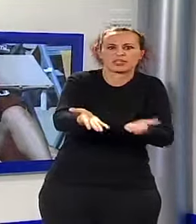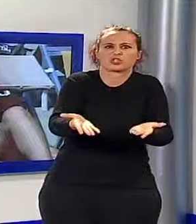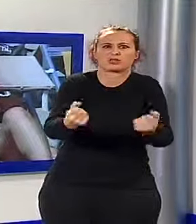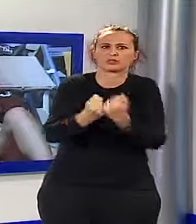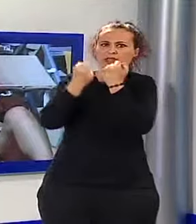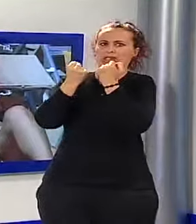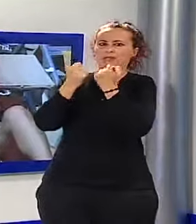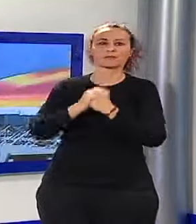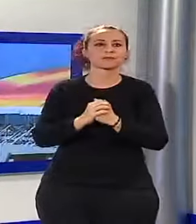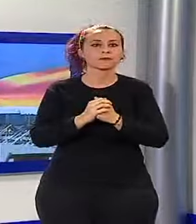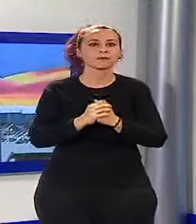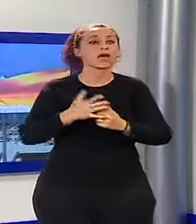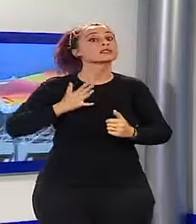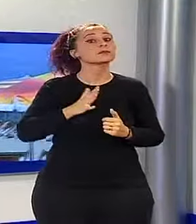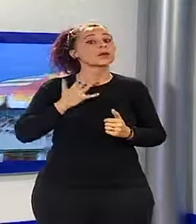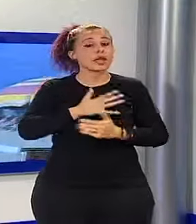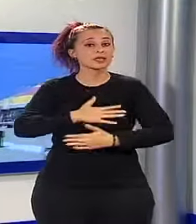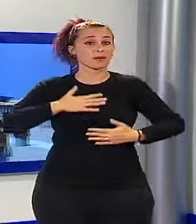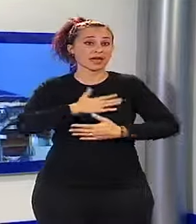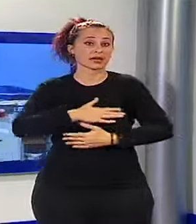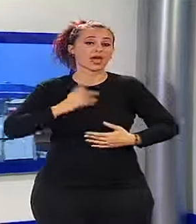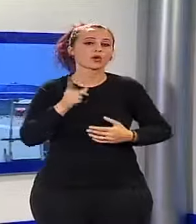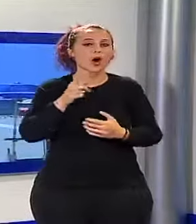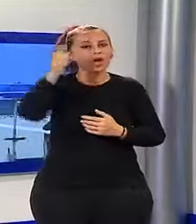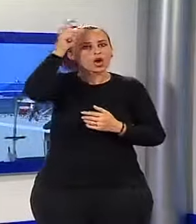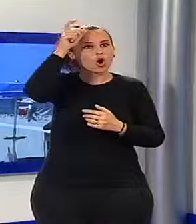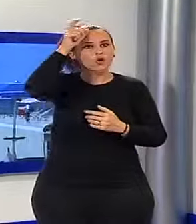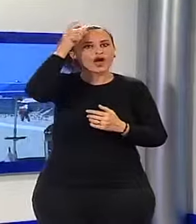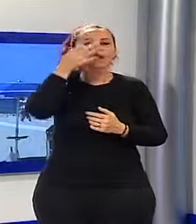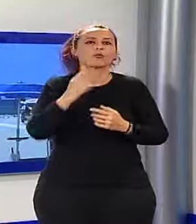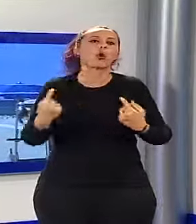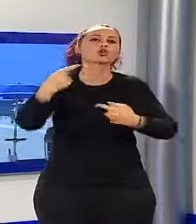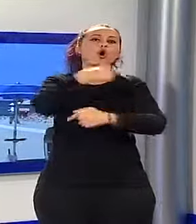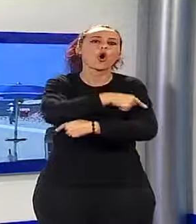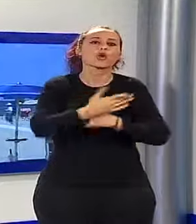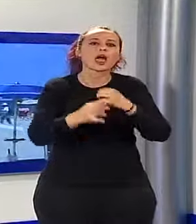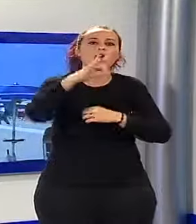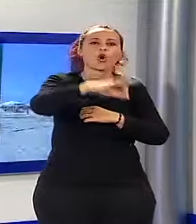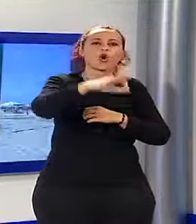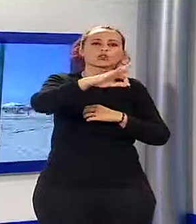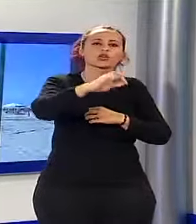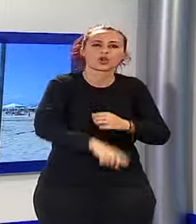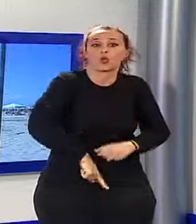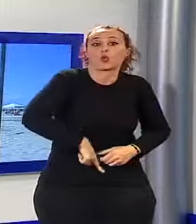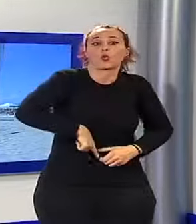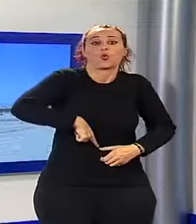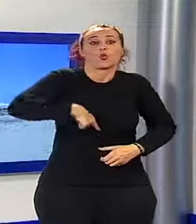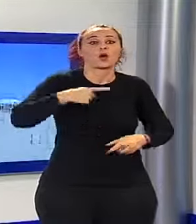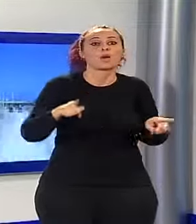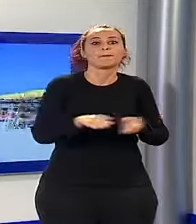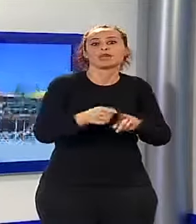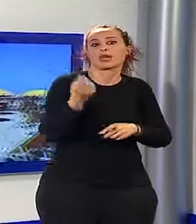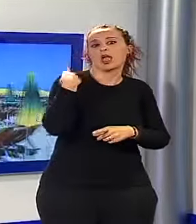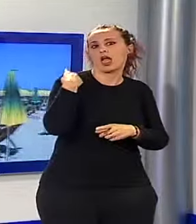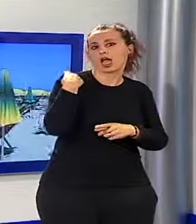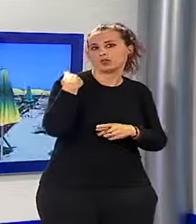altro. La speranza dei balneari è che il governo possa tornare ad una concessione di lungo termine, così come auspicato nei giorni scorsi dal